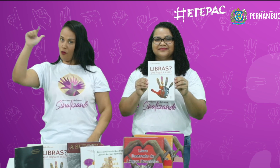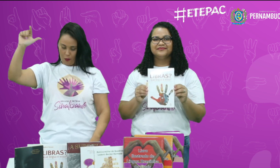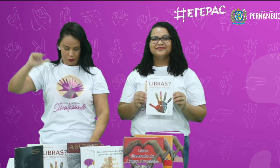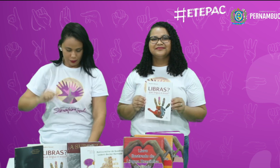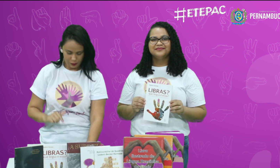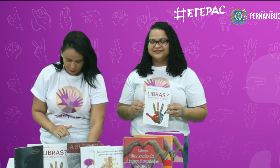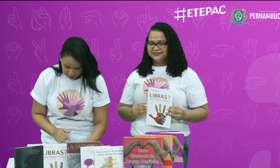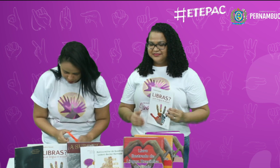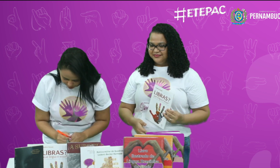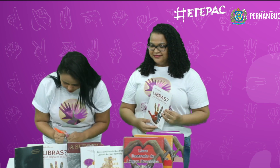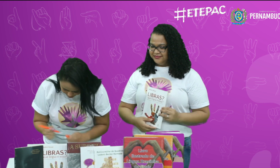Vamos ver outro.